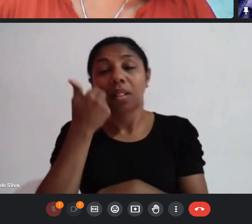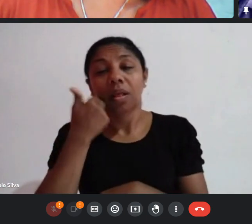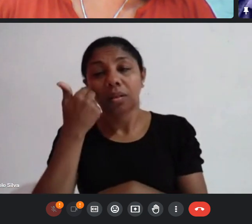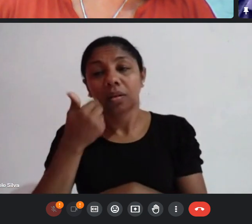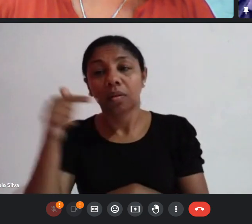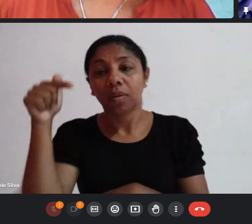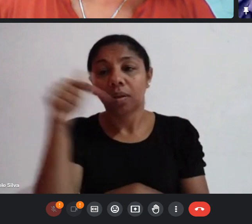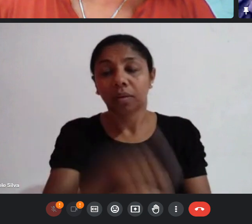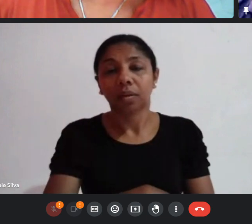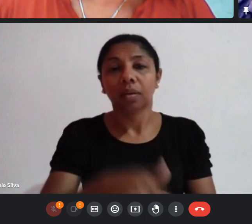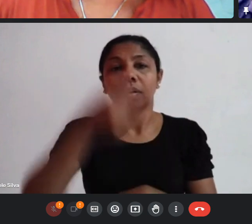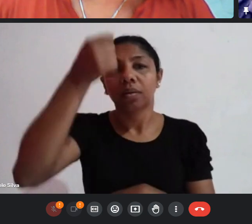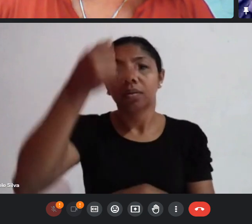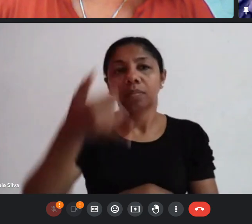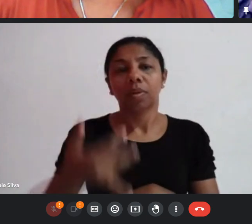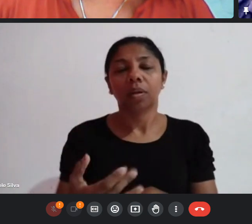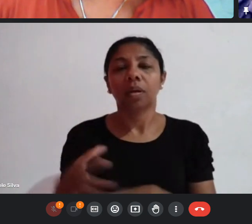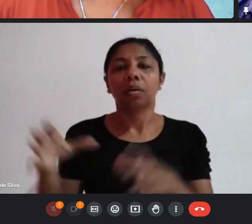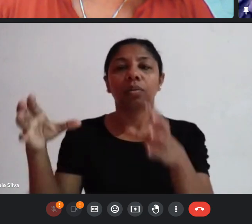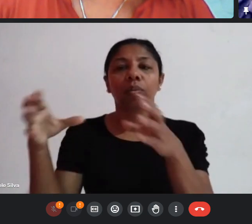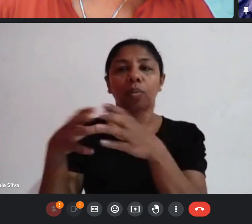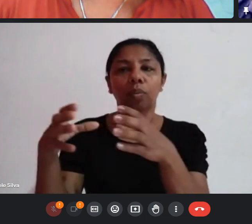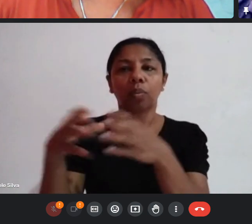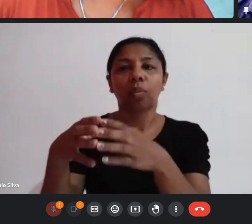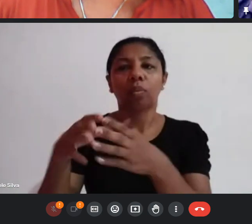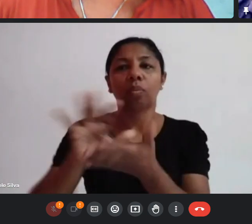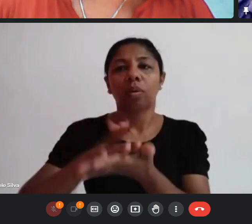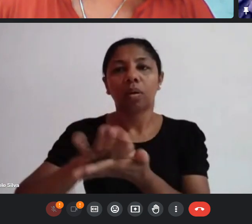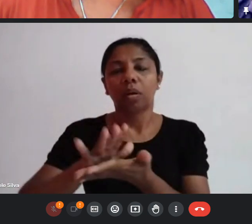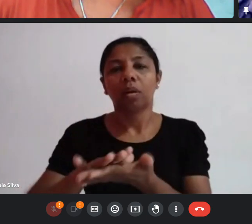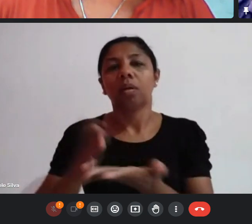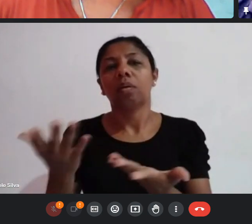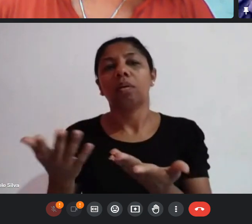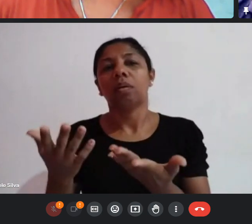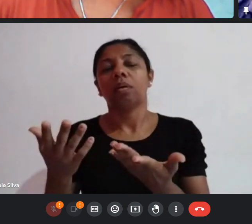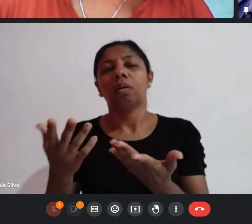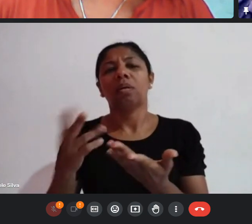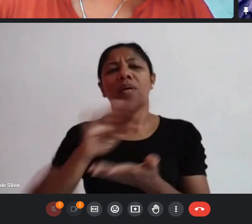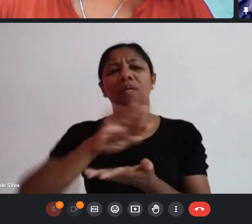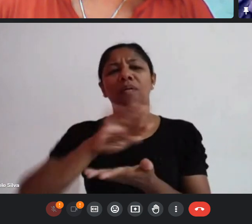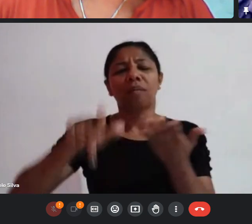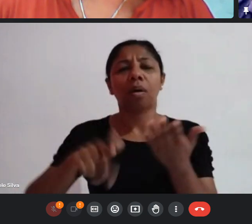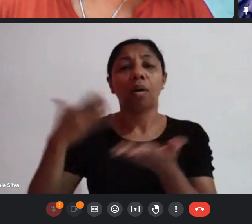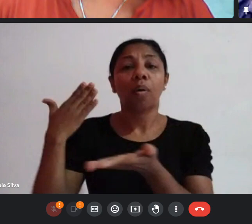falando pelo bloco dos poetas bruxas e lobisórios que começou